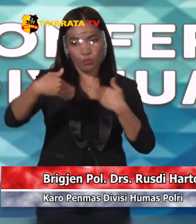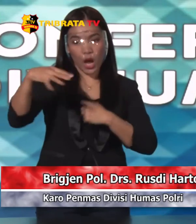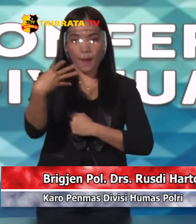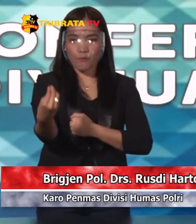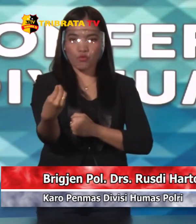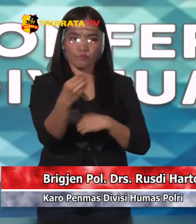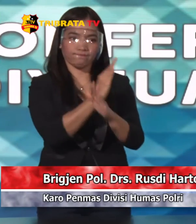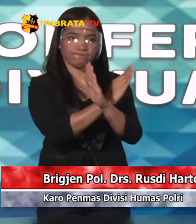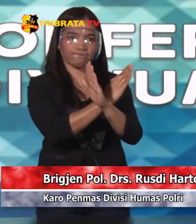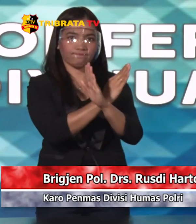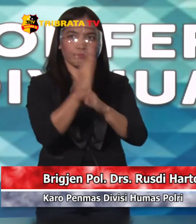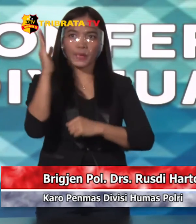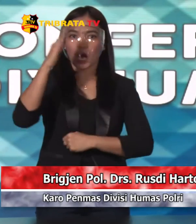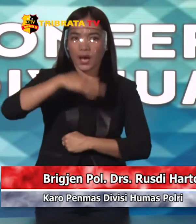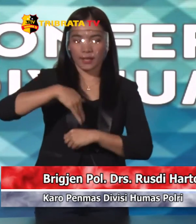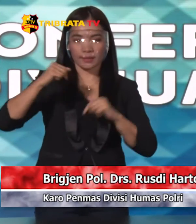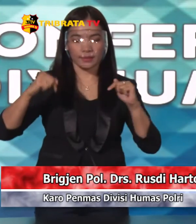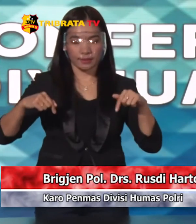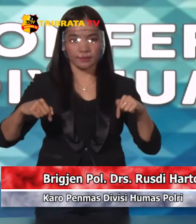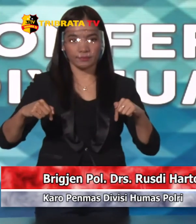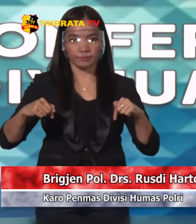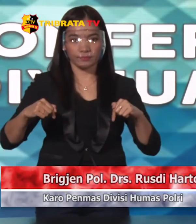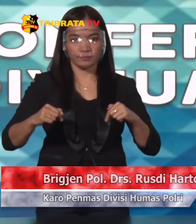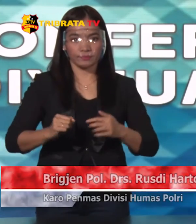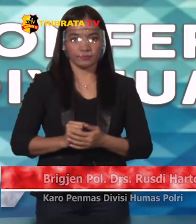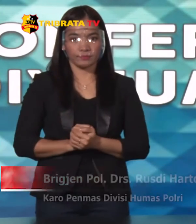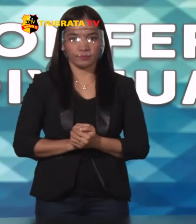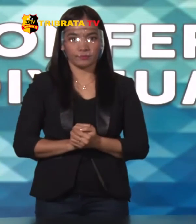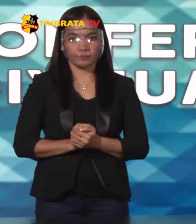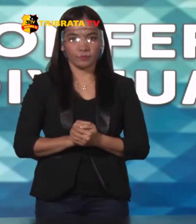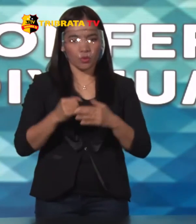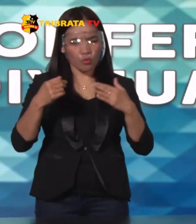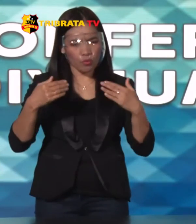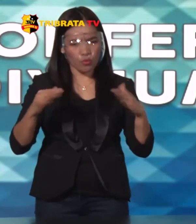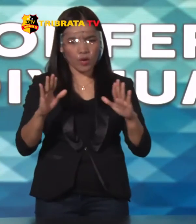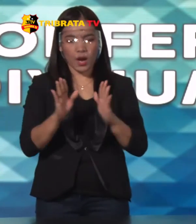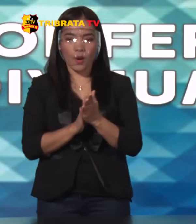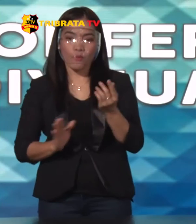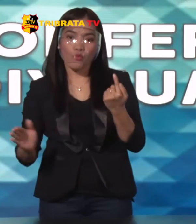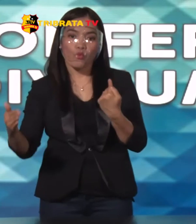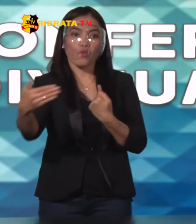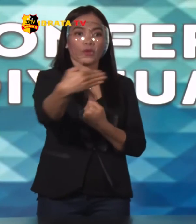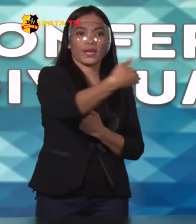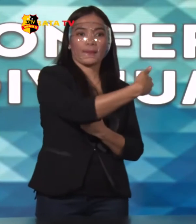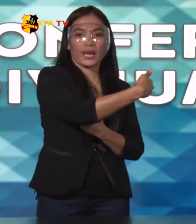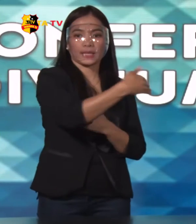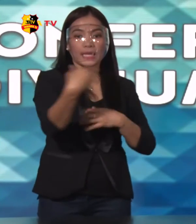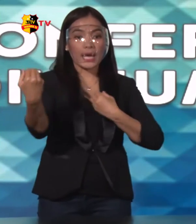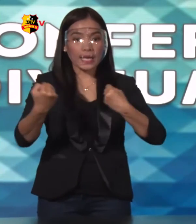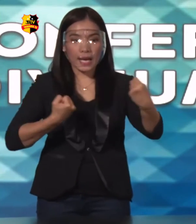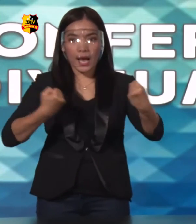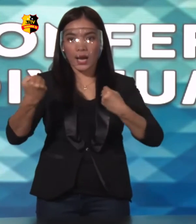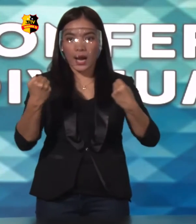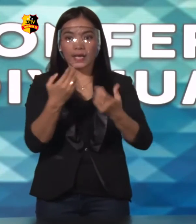Sampai hari ini Telah memutar balikan Kendaraan